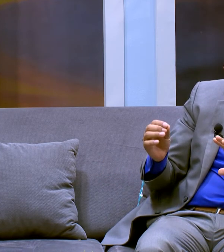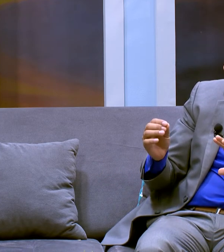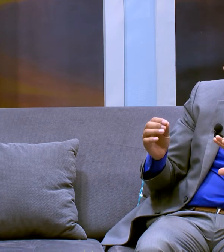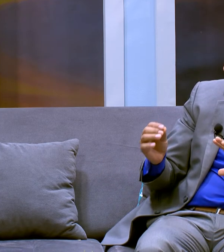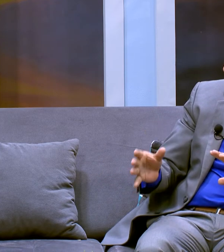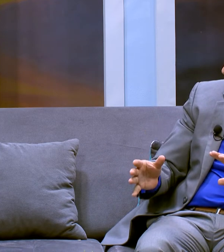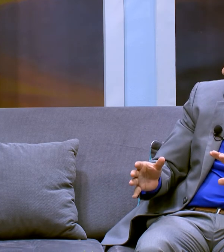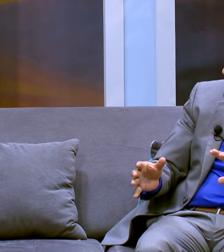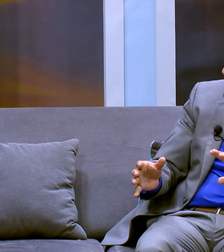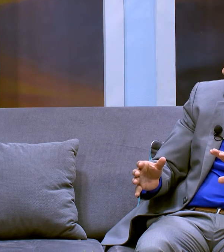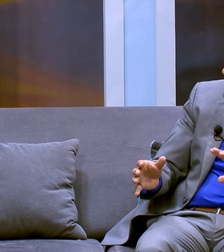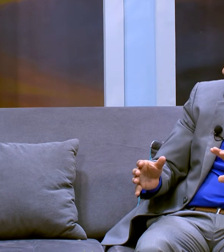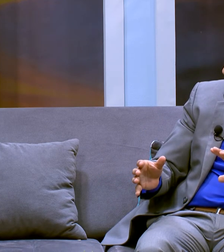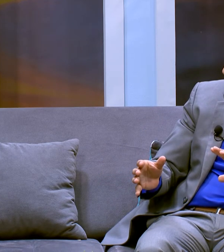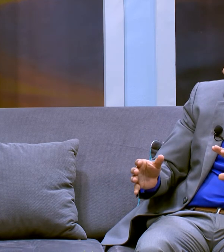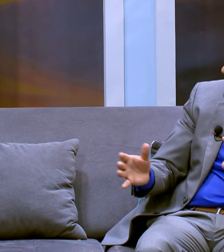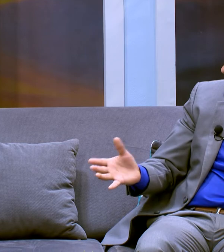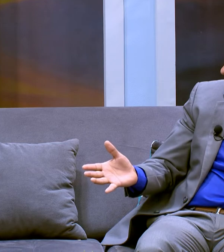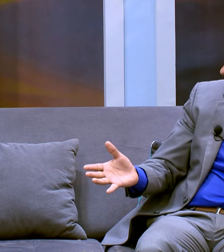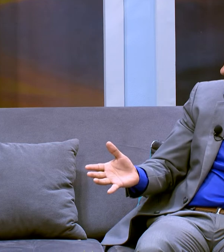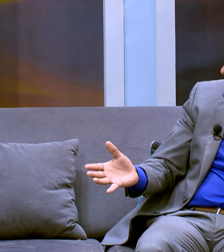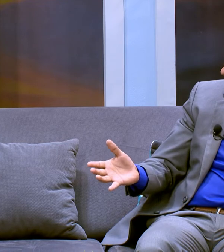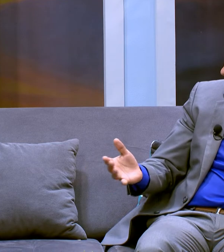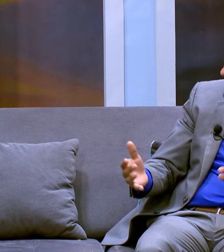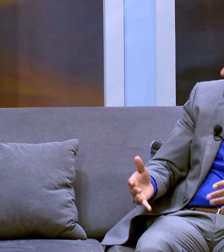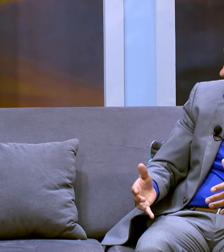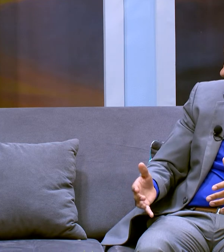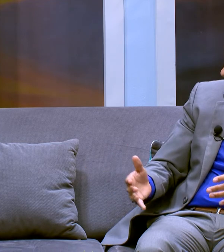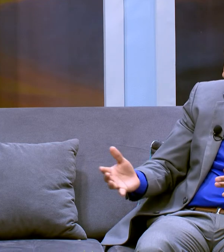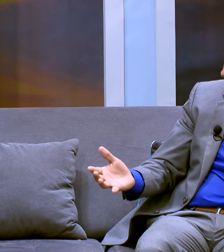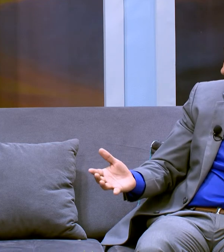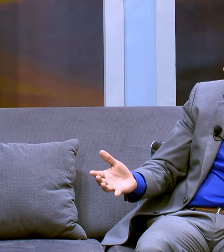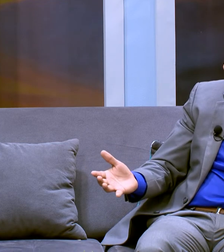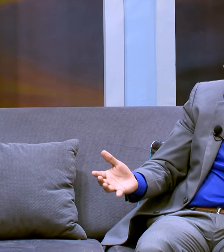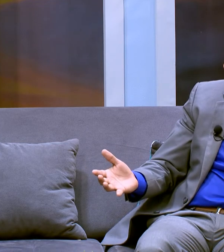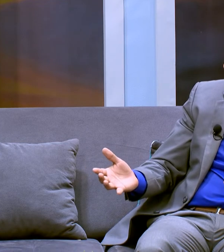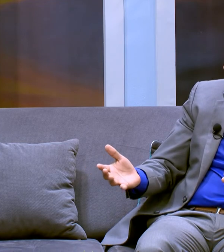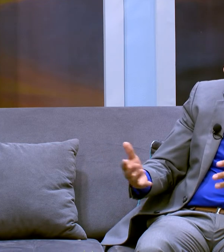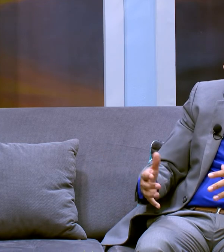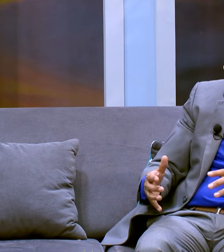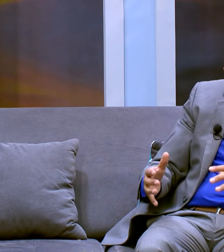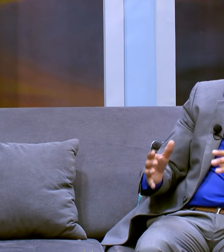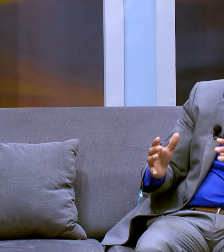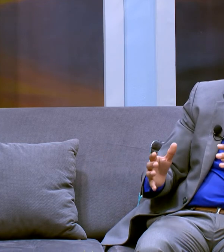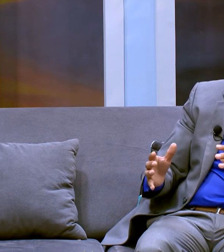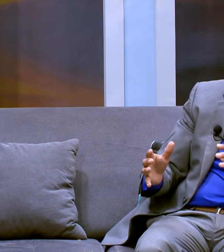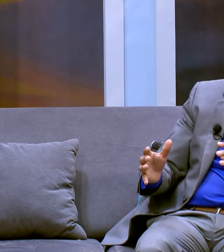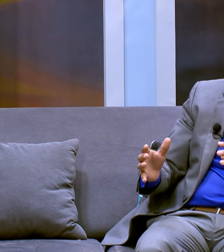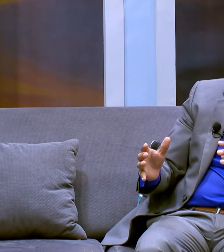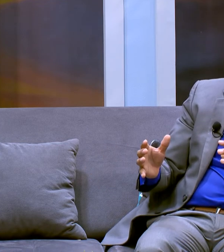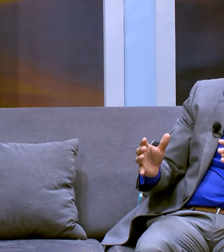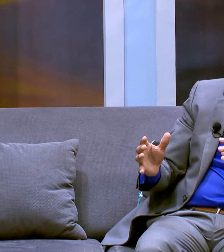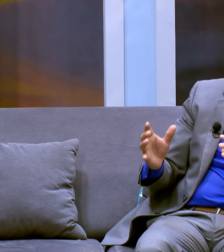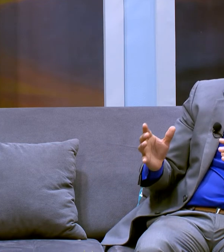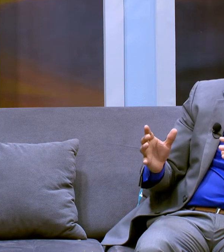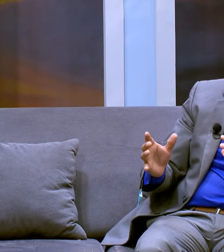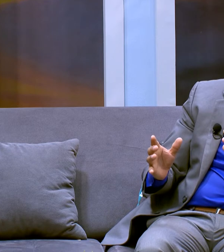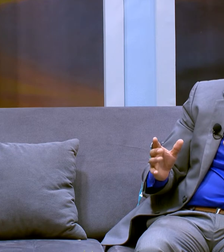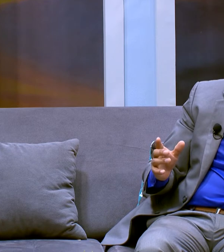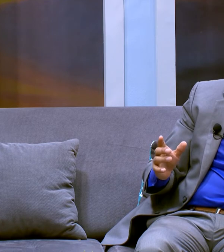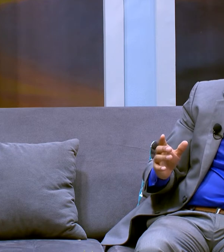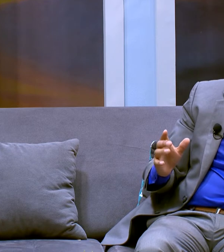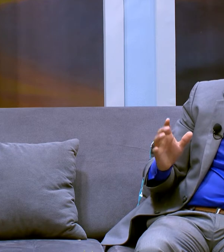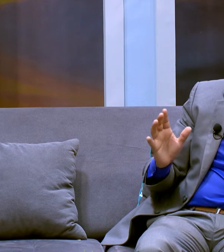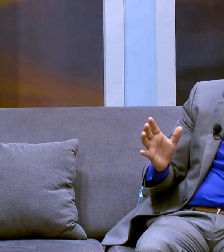nos lleguemos a morir nosotros y nuestros hijos queden solos. O que ellos se mueran. O que yo quedar sola. Y oramos. Y no